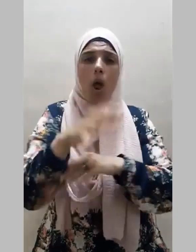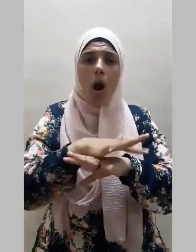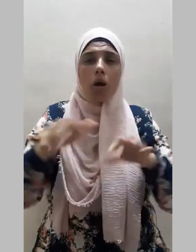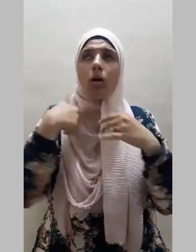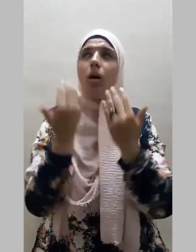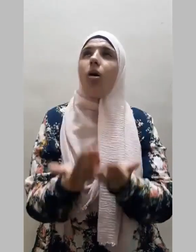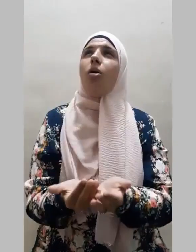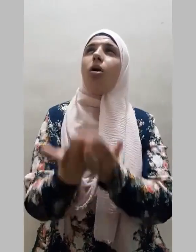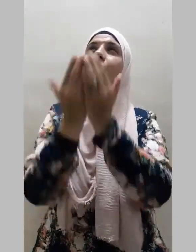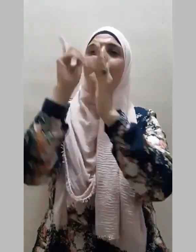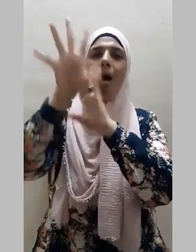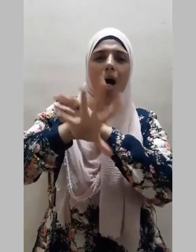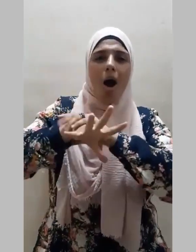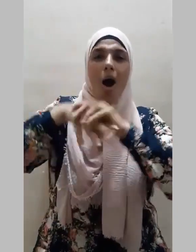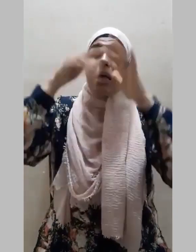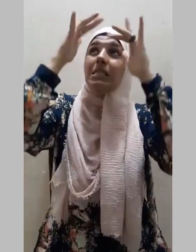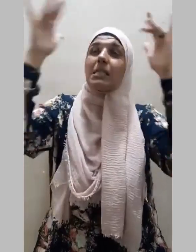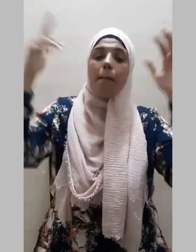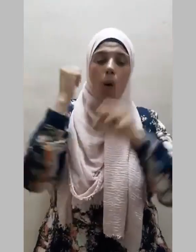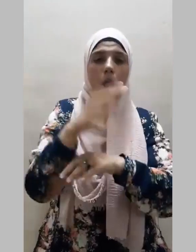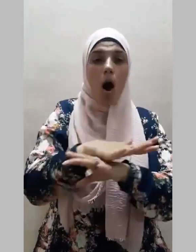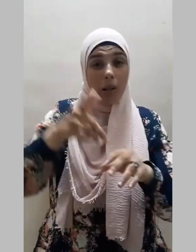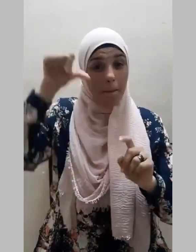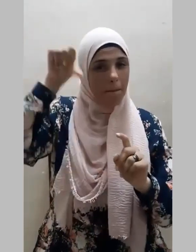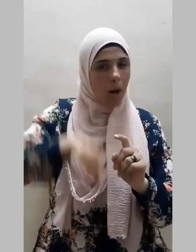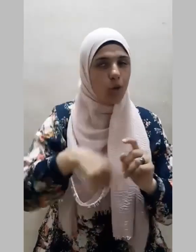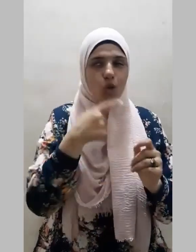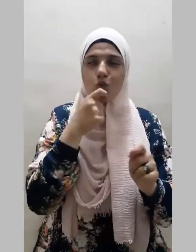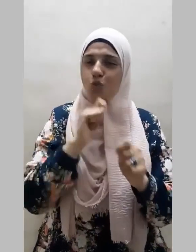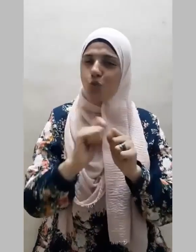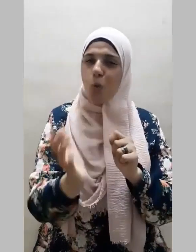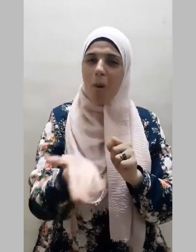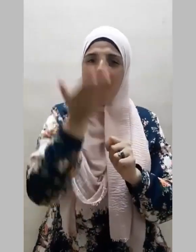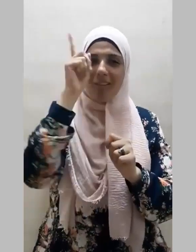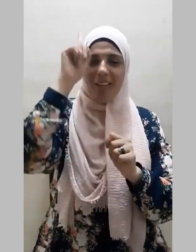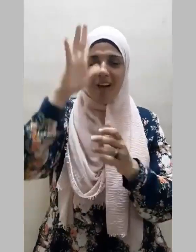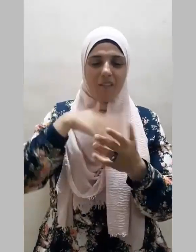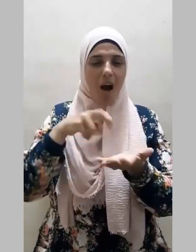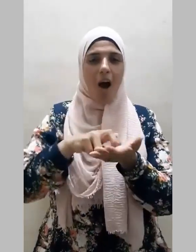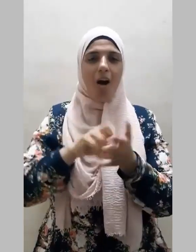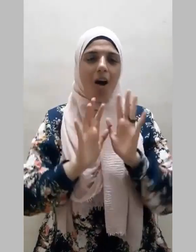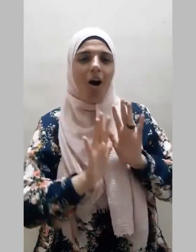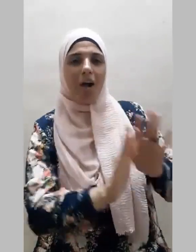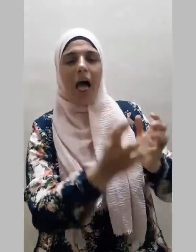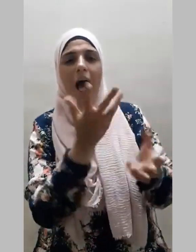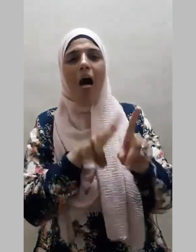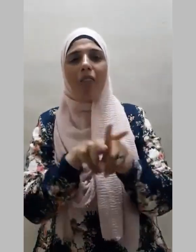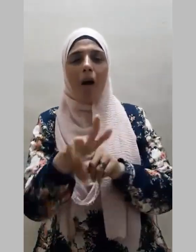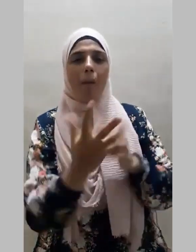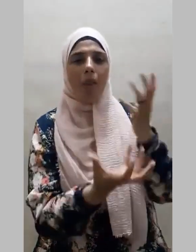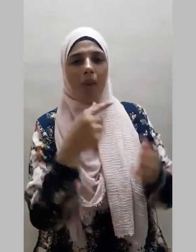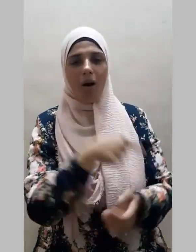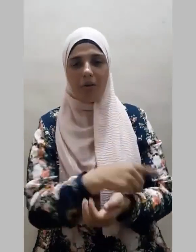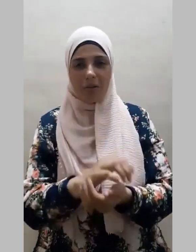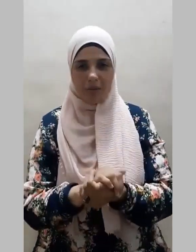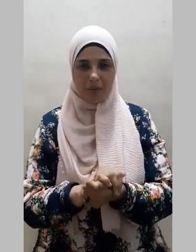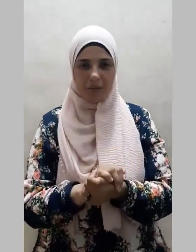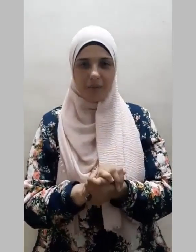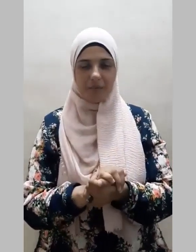ما خلقت هذا باطلا سبحانك فقنا عذاب النار كما أن